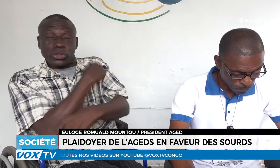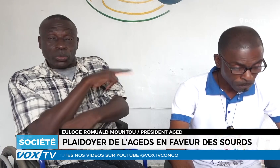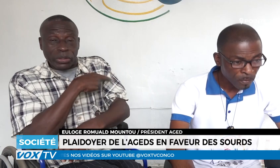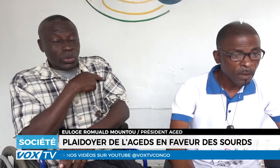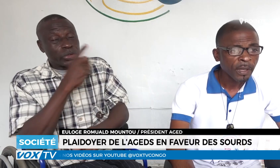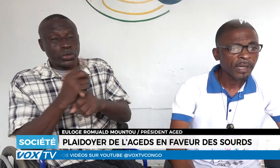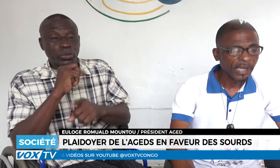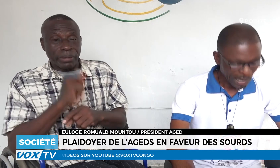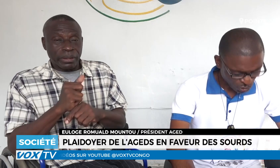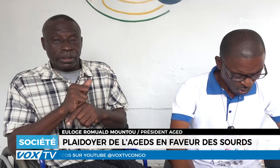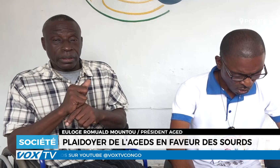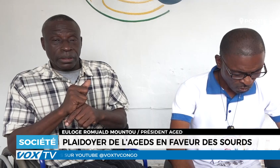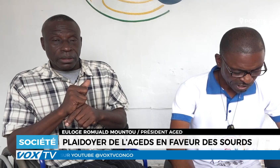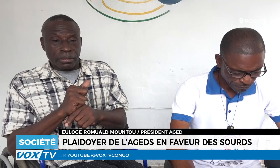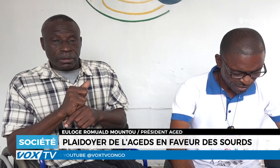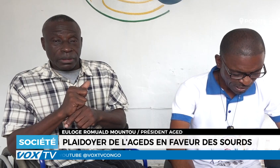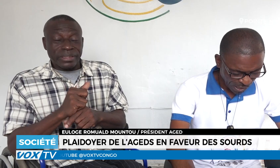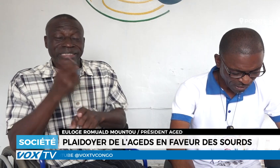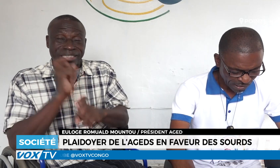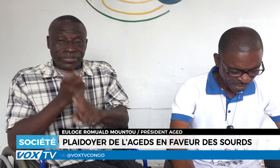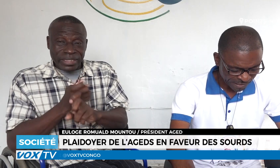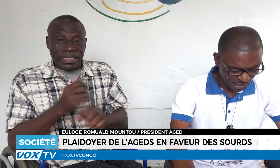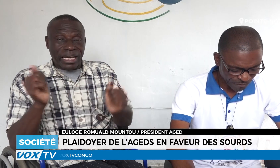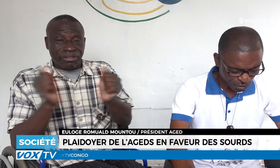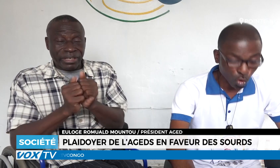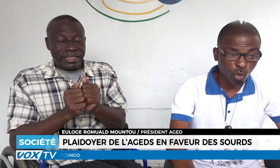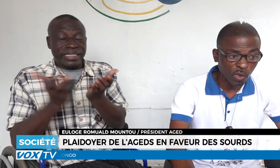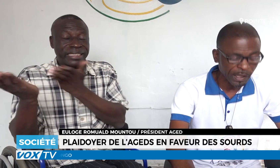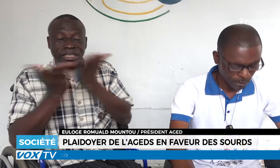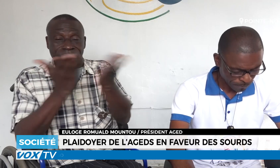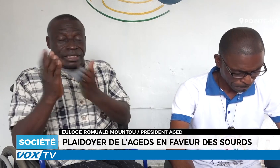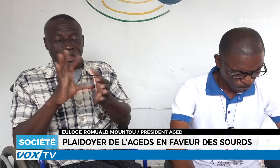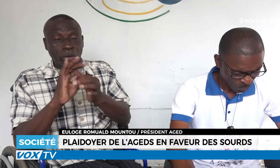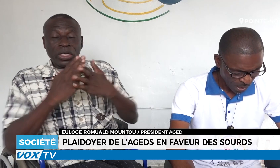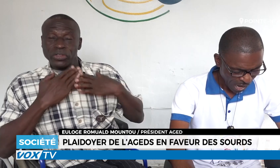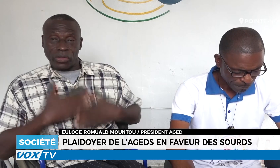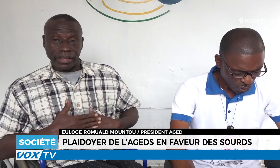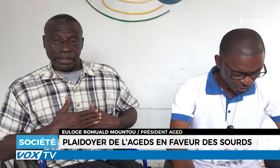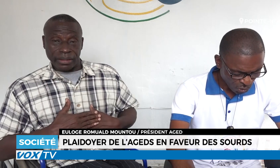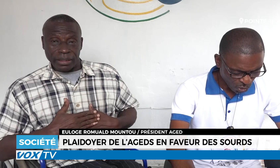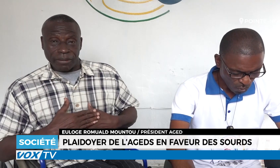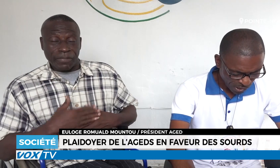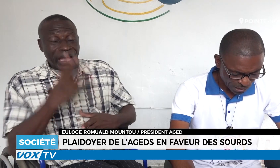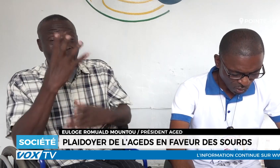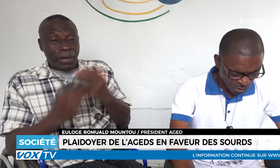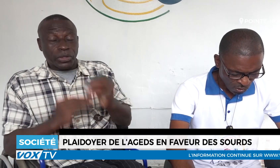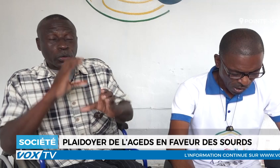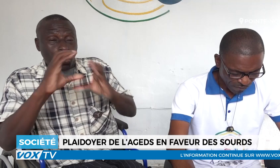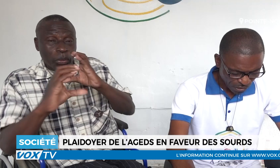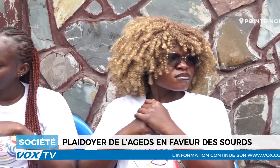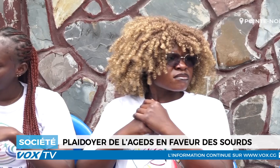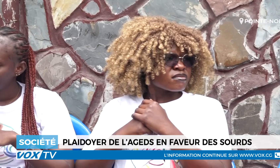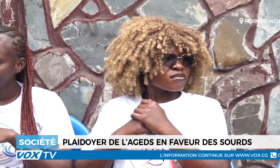hôpitaux, relations difficiles avec les services de santé, absence de communication